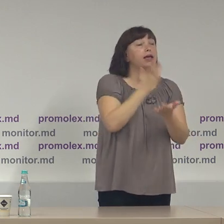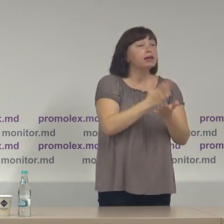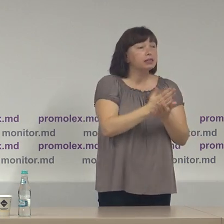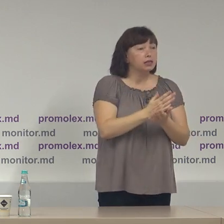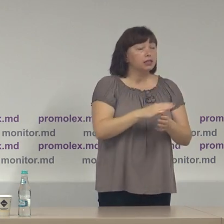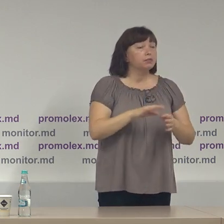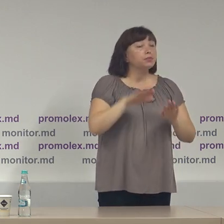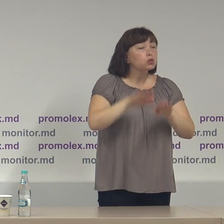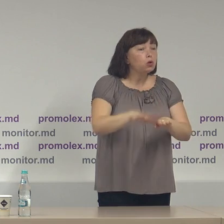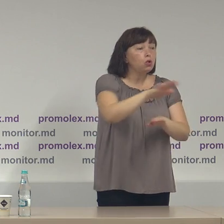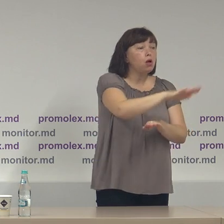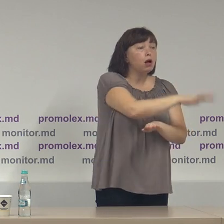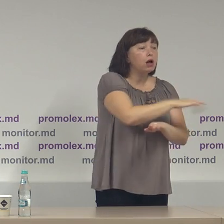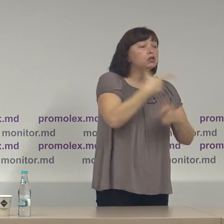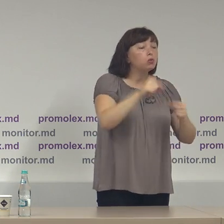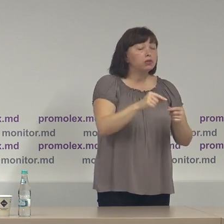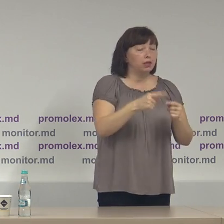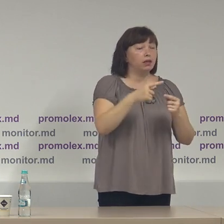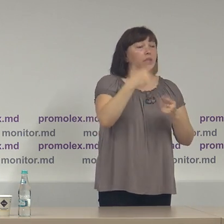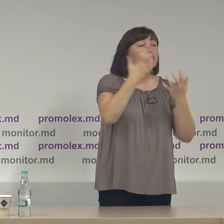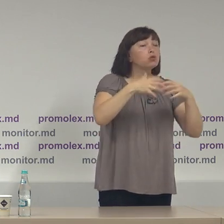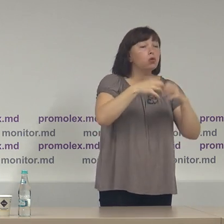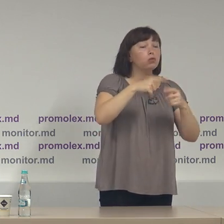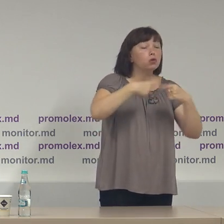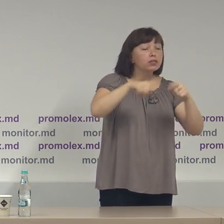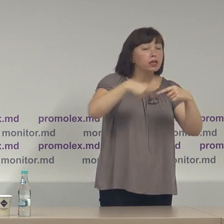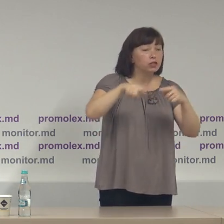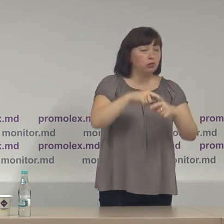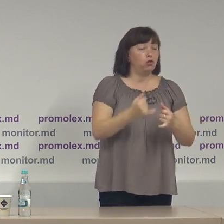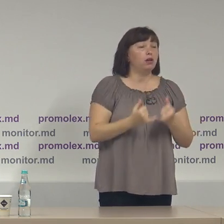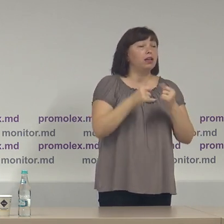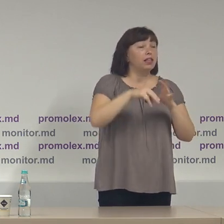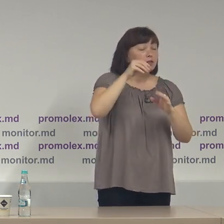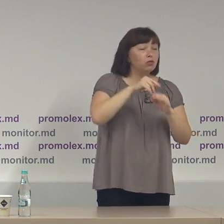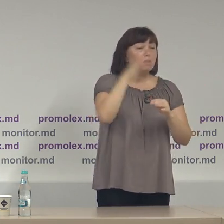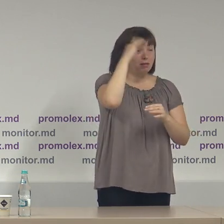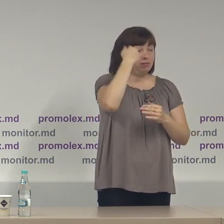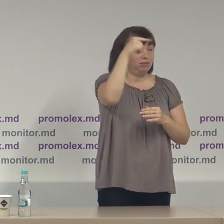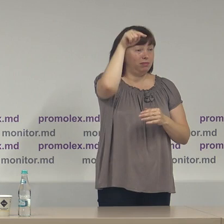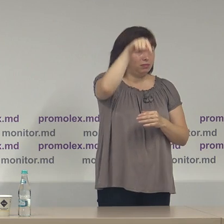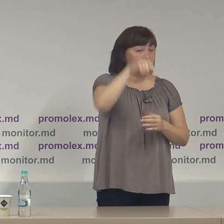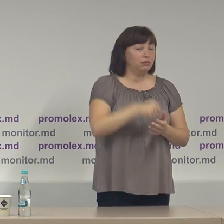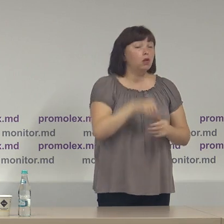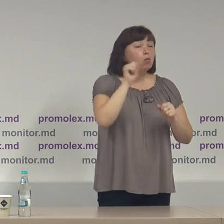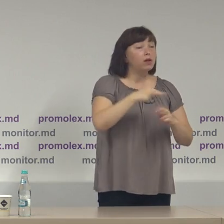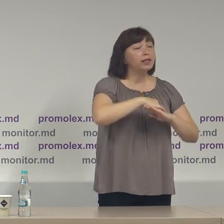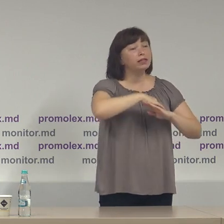locații în care numărul de secții de votare deschise pentru alegătorii din regiunea transnistreană poate depăși numărul de